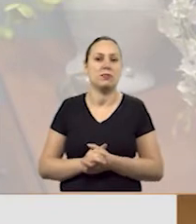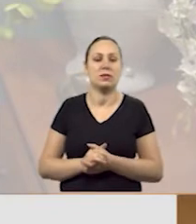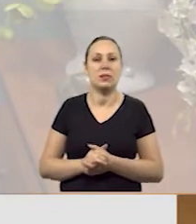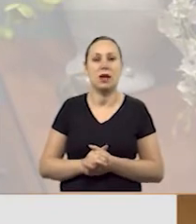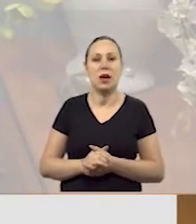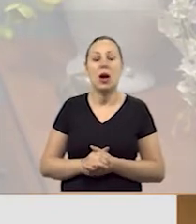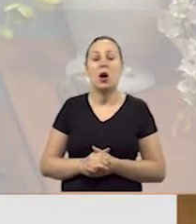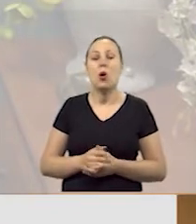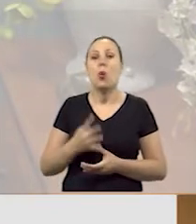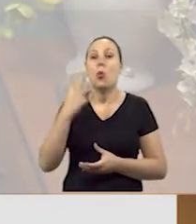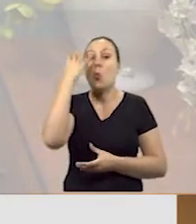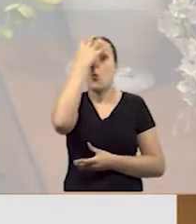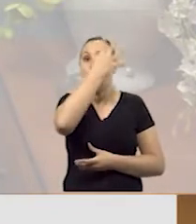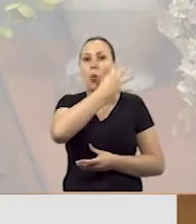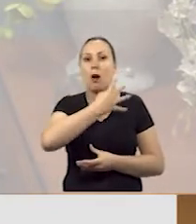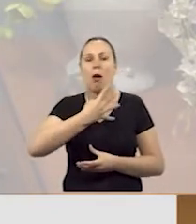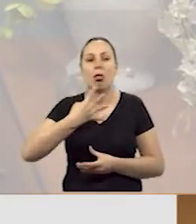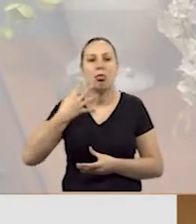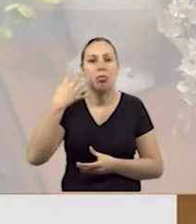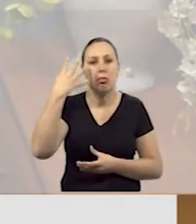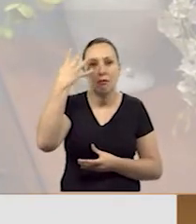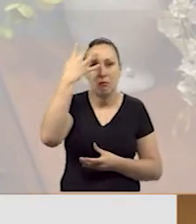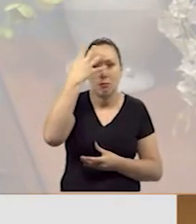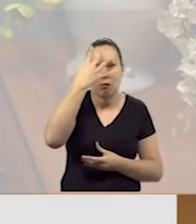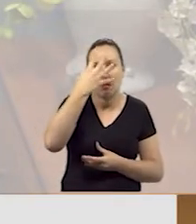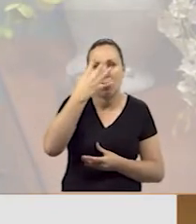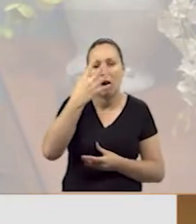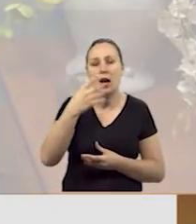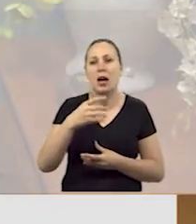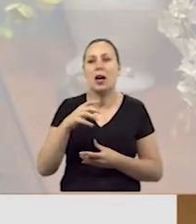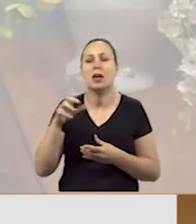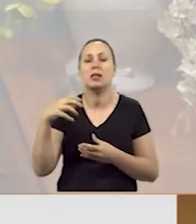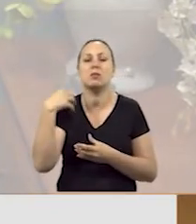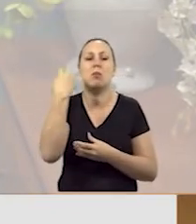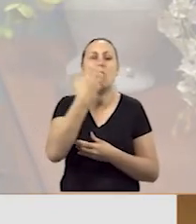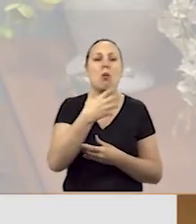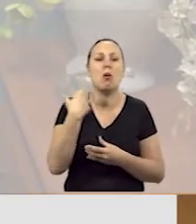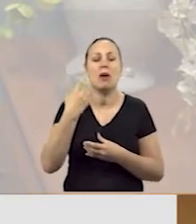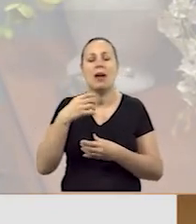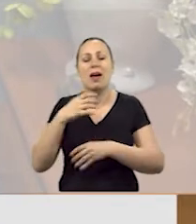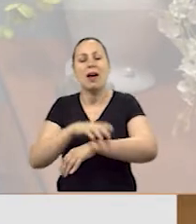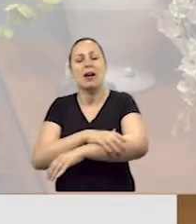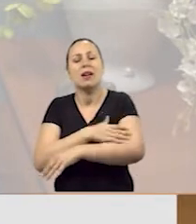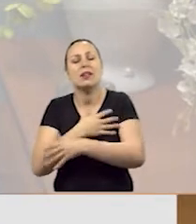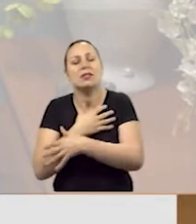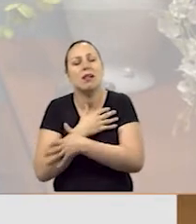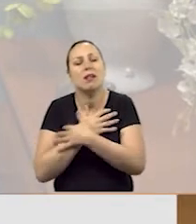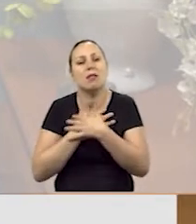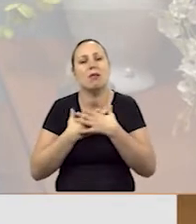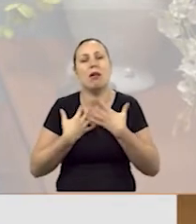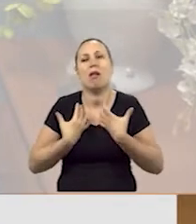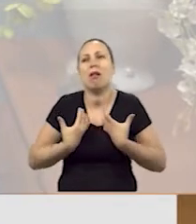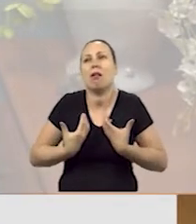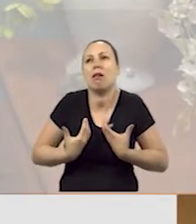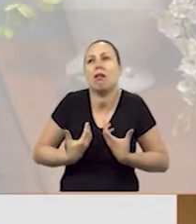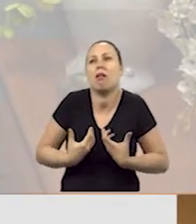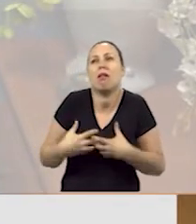menos. A live teve mais ou menos quase 4 horas de duração. E assim, há um cansaço físico, há um cansaço